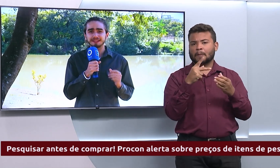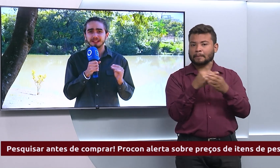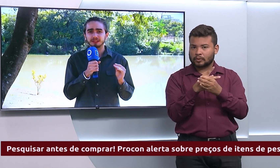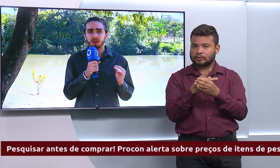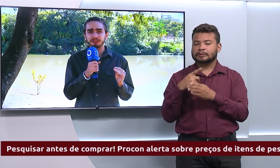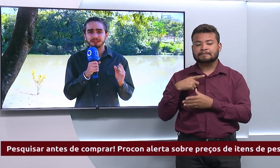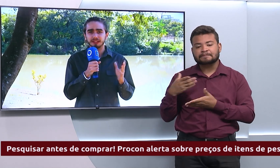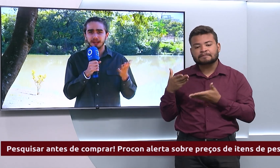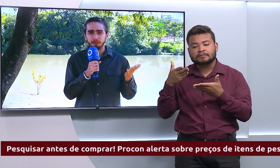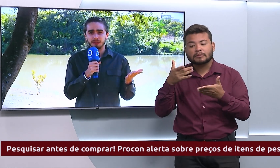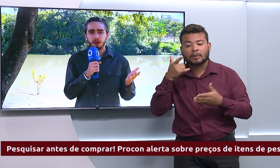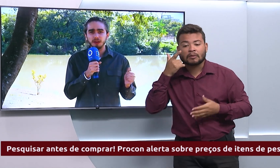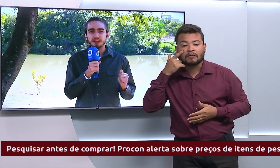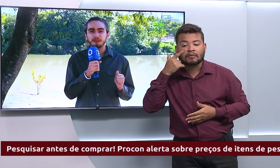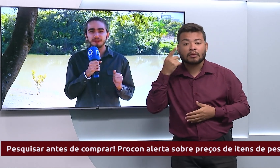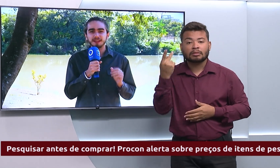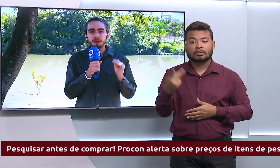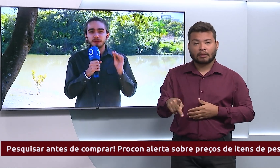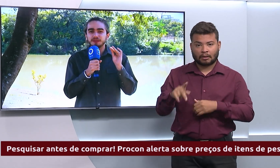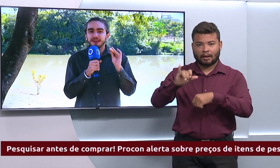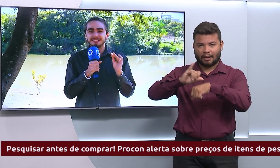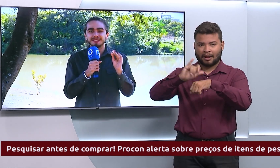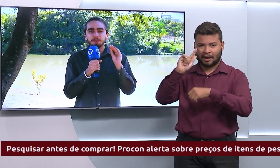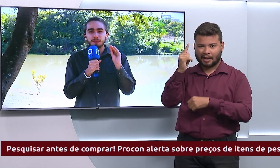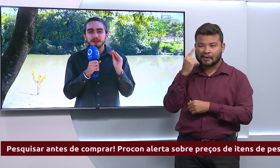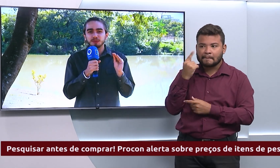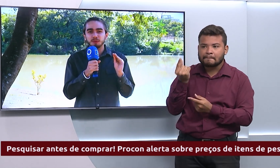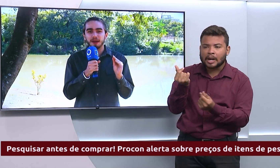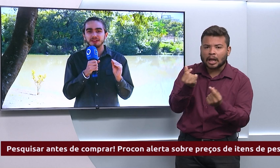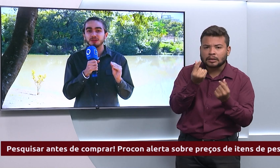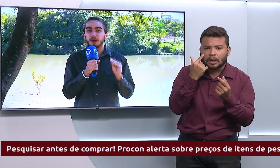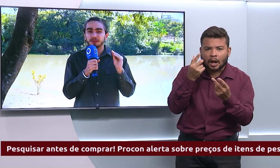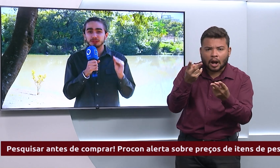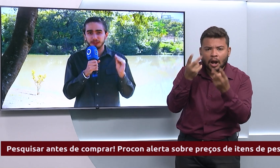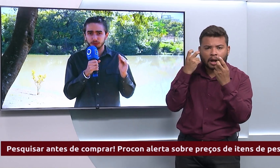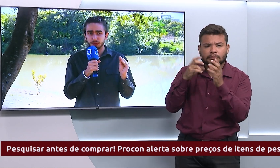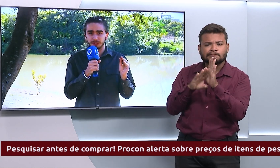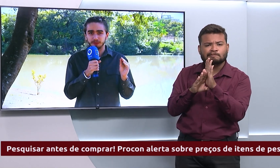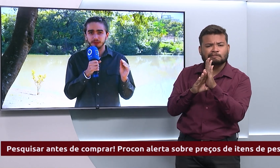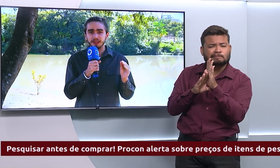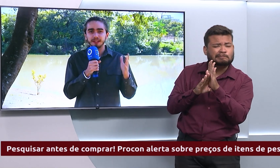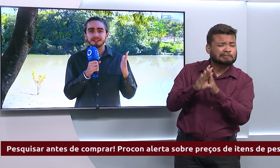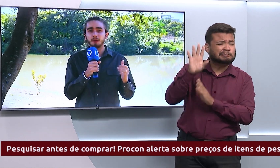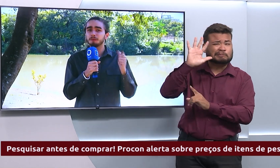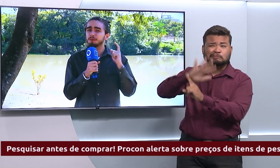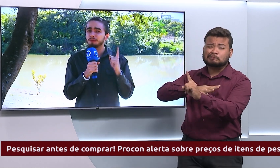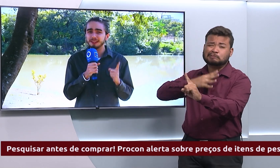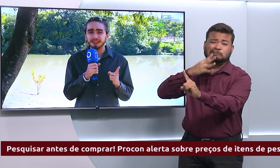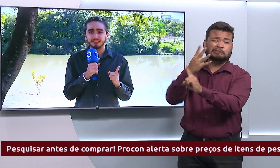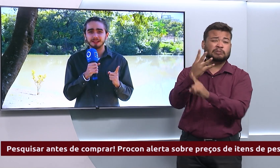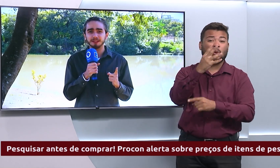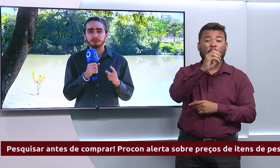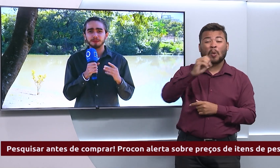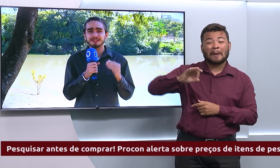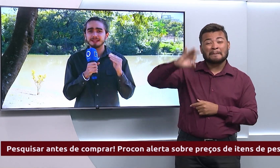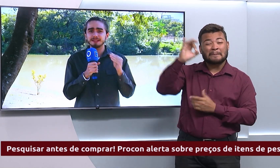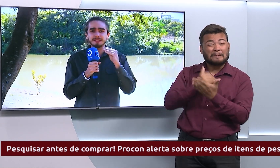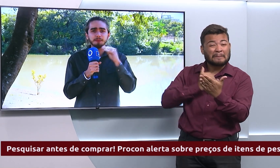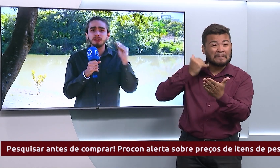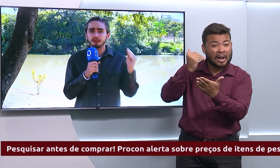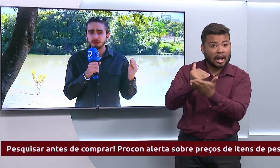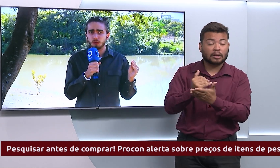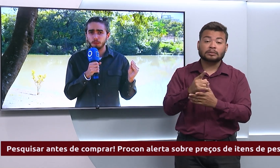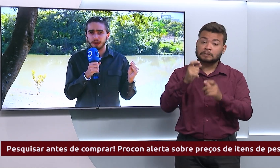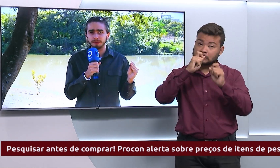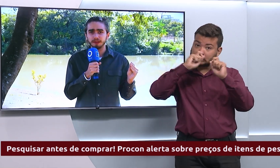Goiás nas lojas da capital e perceberam uma diferença de preços de mais de 400%. Então fique atento, pesquise